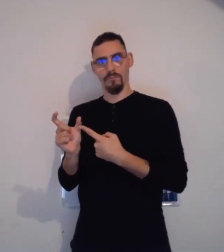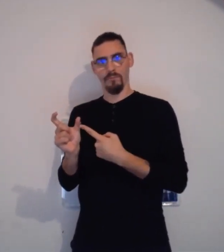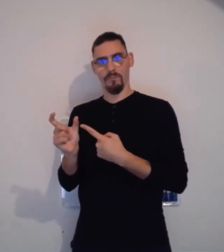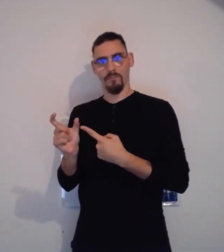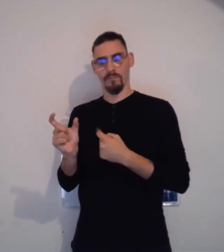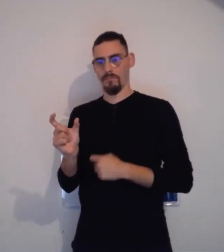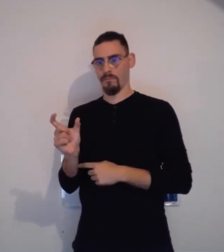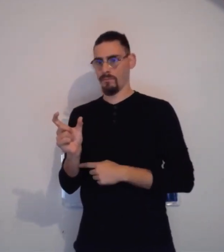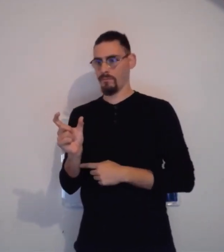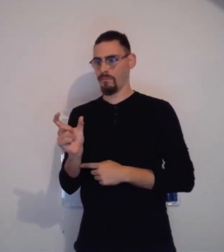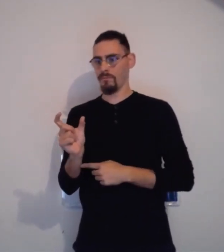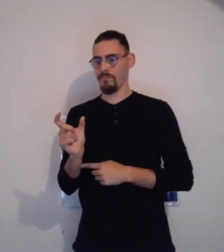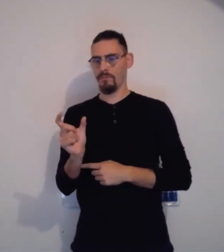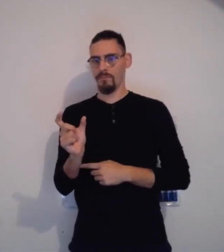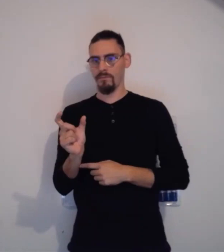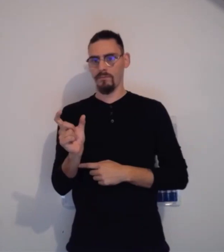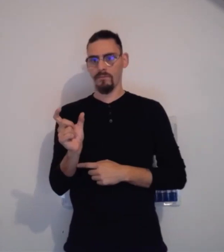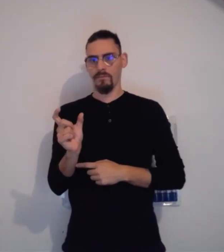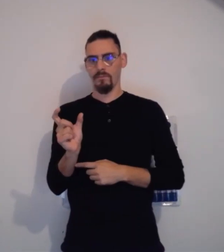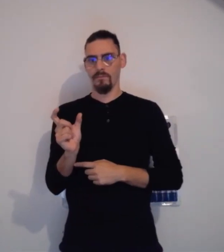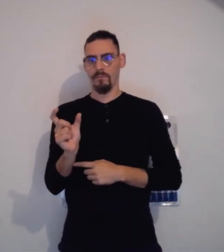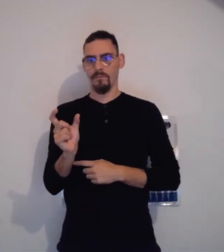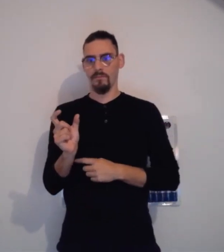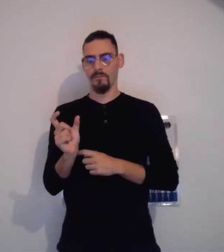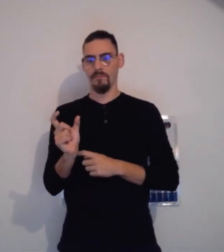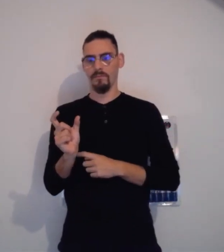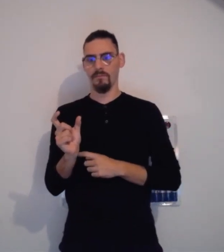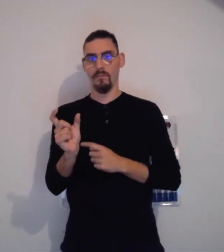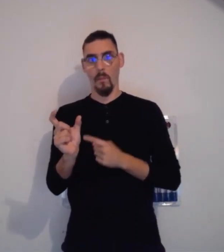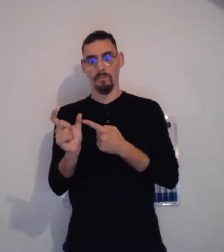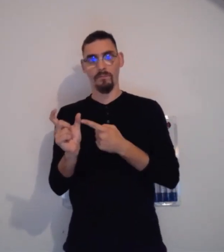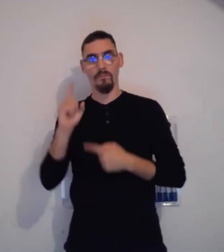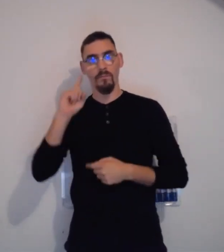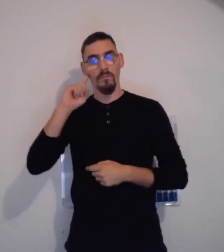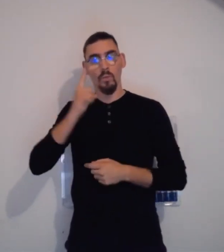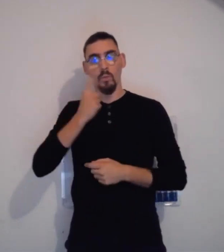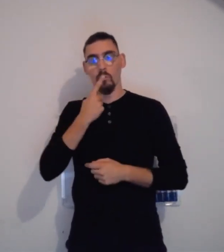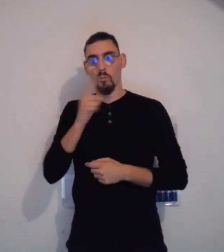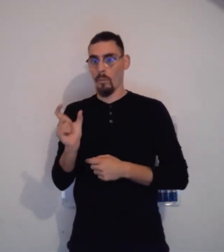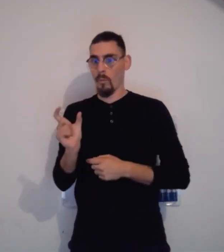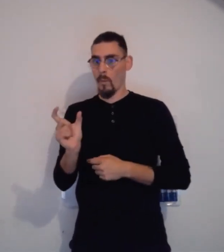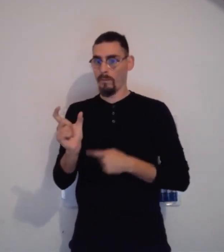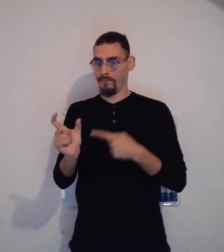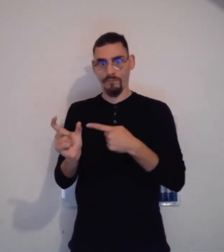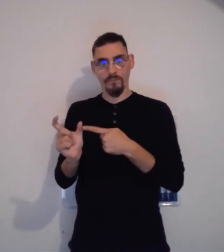imaginer certaines choses. Mais c'est vrai que ce mot, le mot « sourd »,